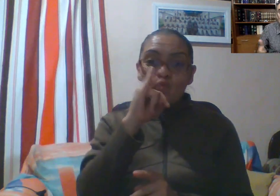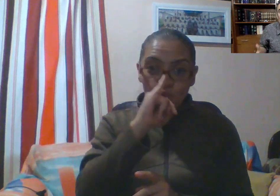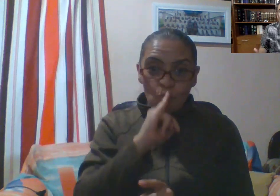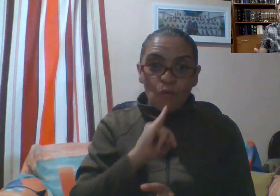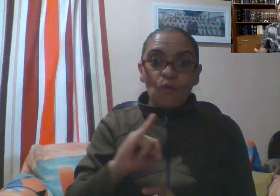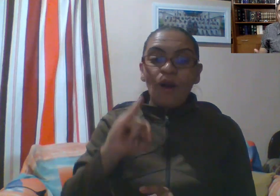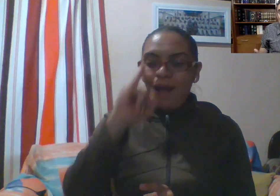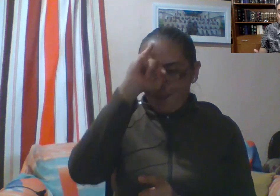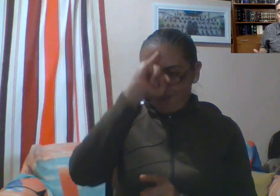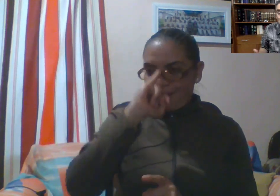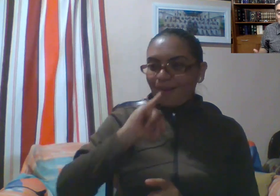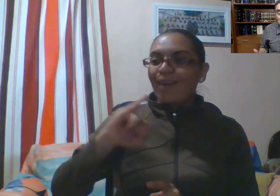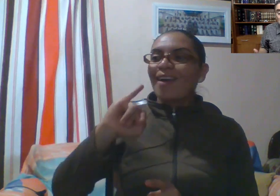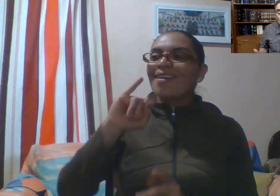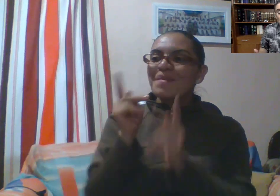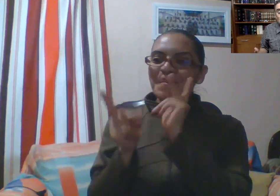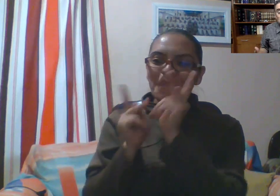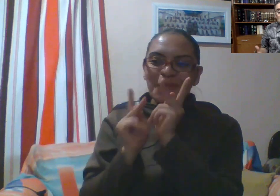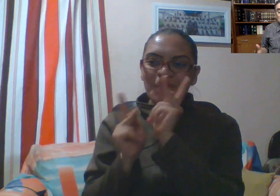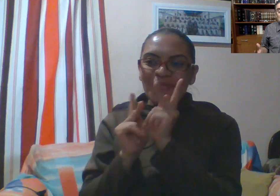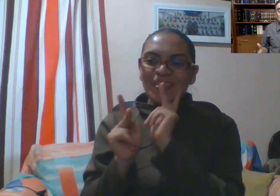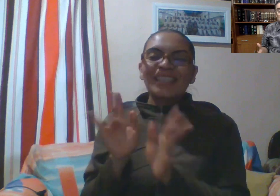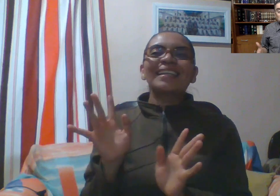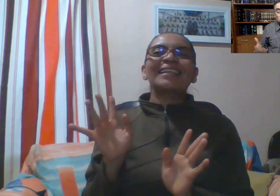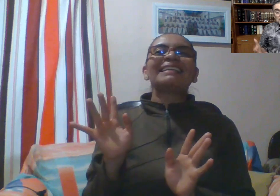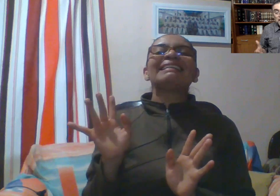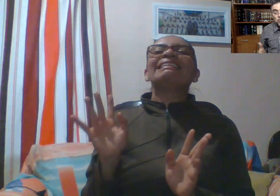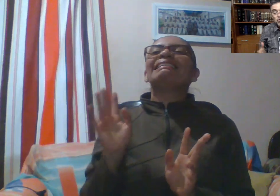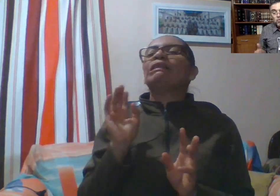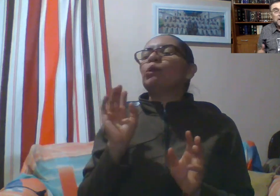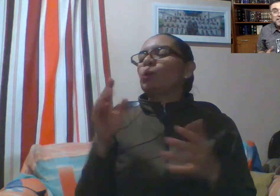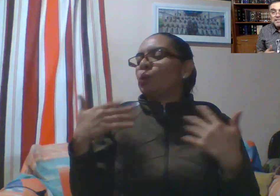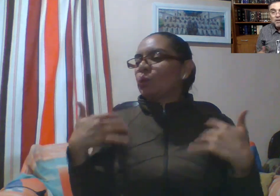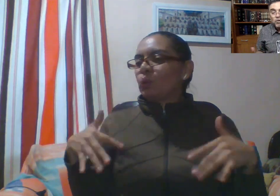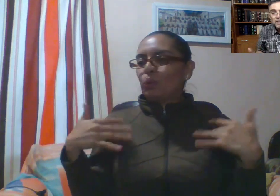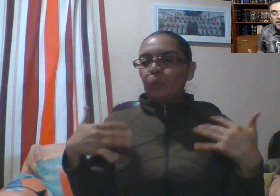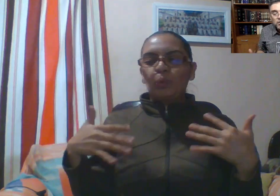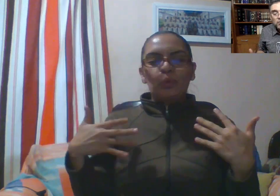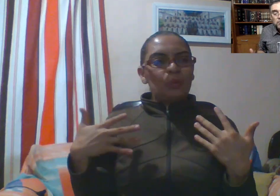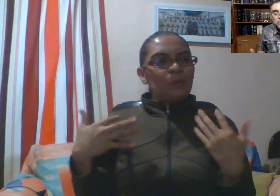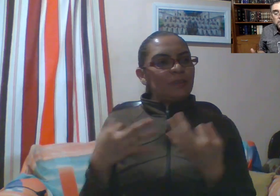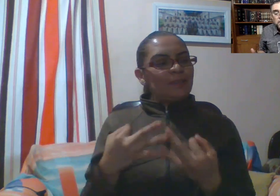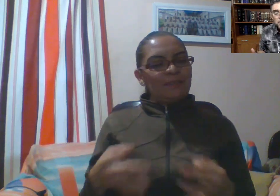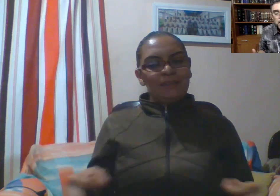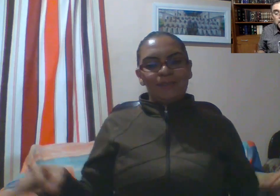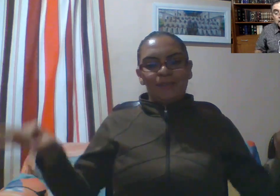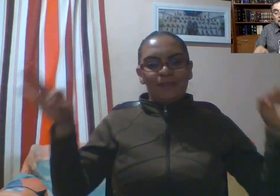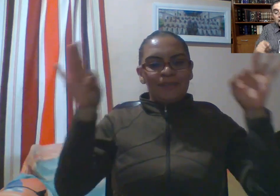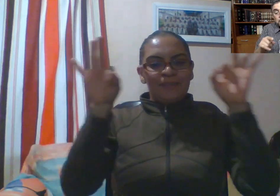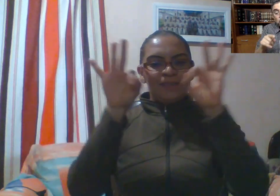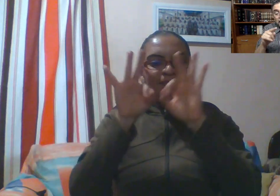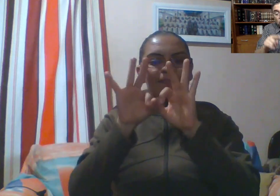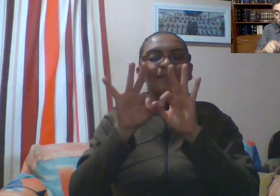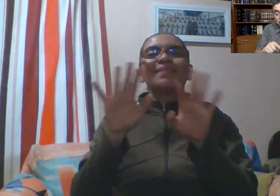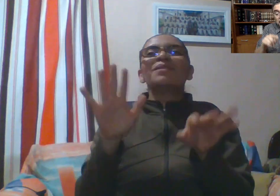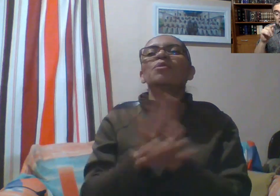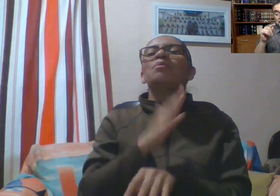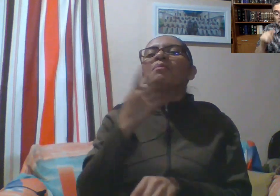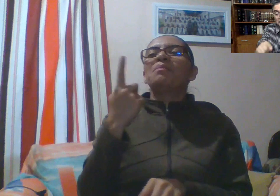publicano. Sí, le habló. Eso sí era mucho más que extraordinario. Porque hoy es necesario